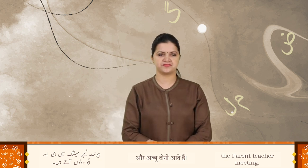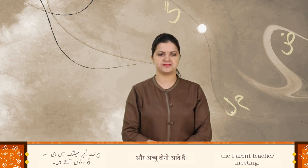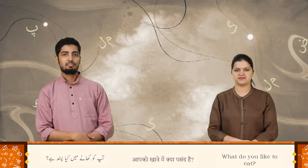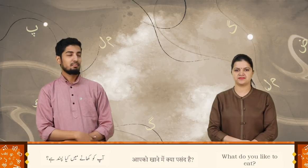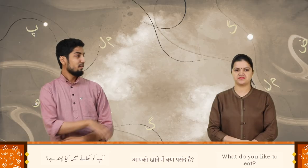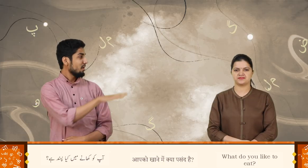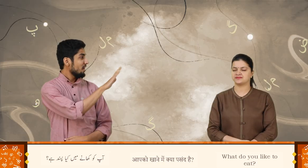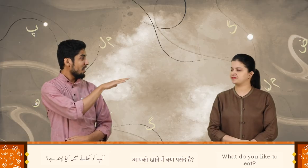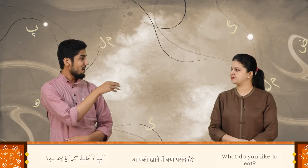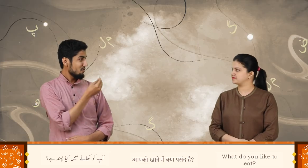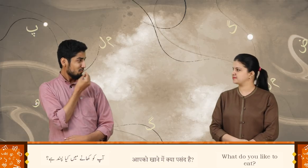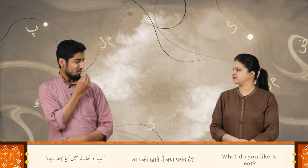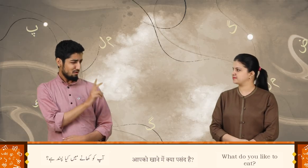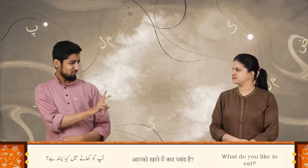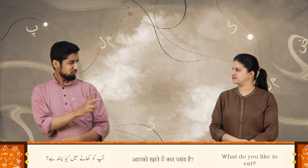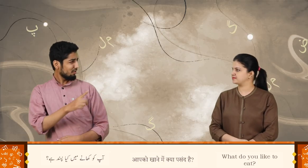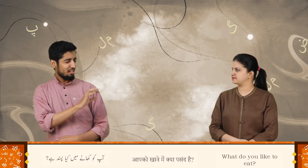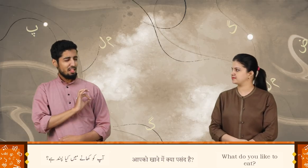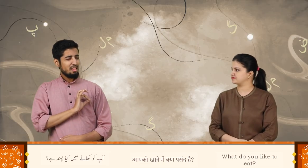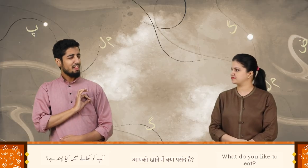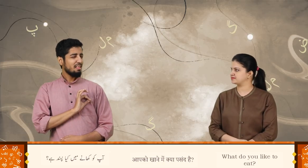آپ کو کھانے میں کیا پسند ہے؟